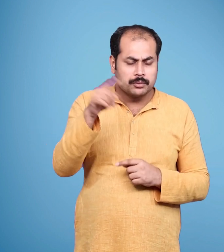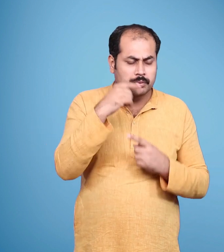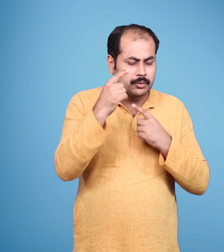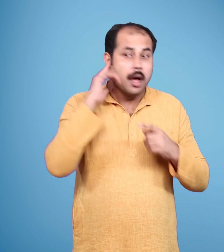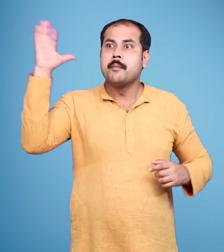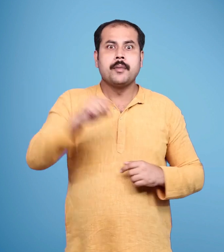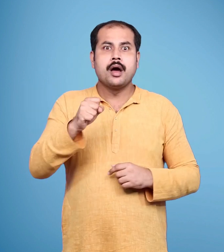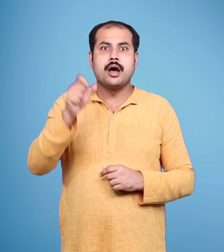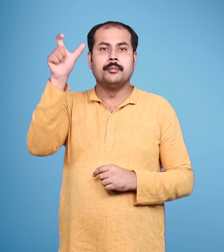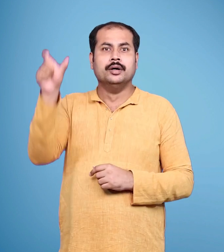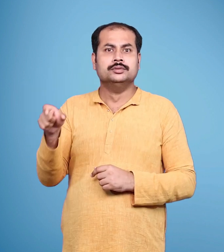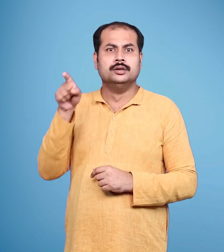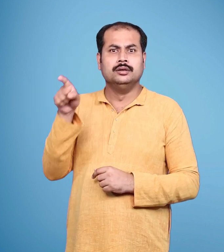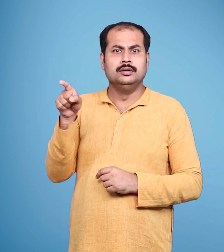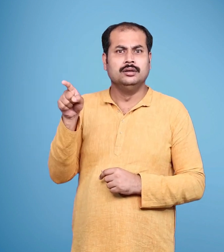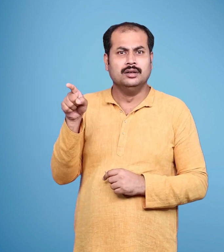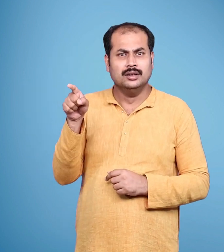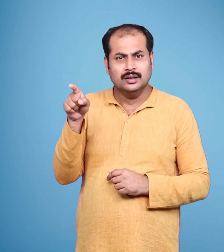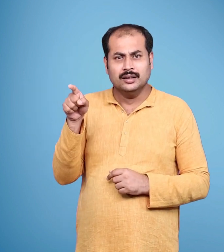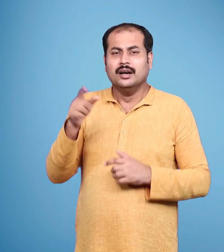मंत्रा अयोध्या के घटना करम से घबरा गई थी